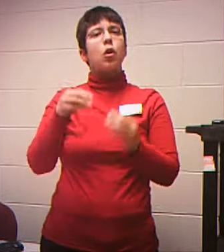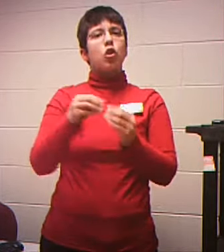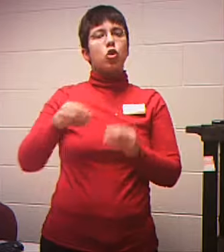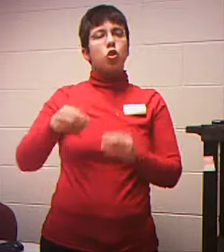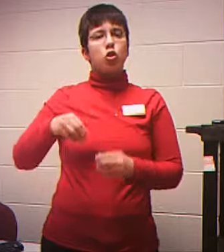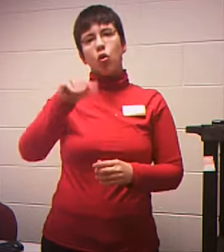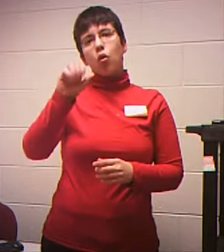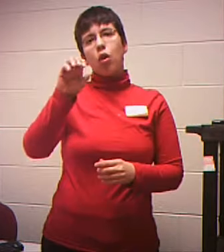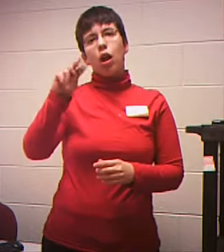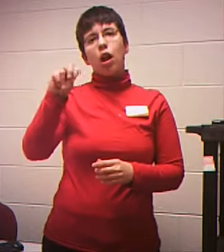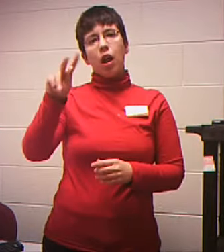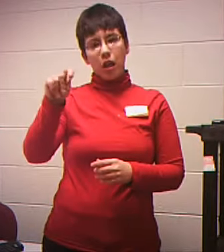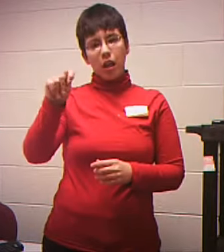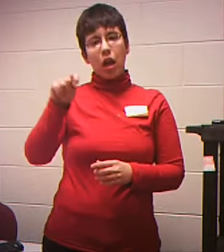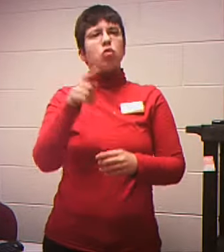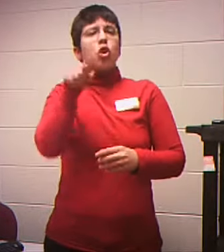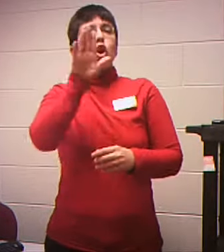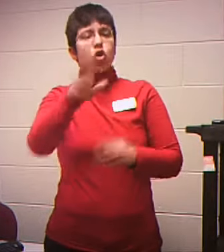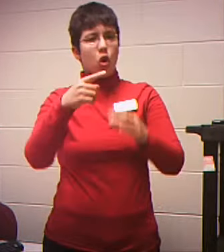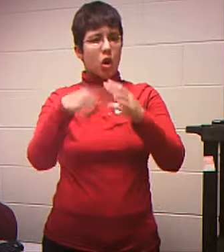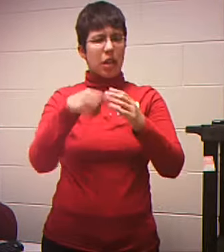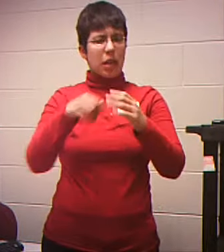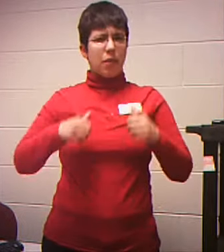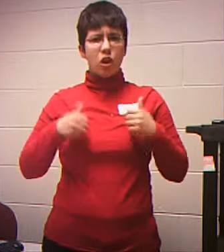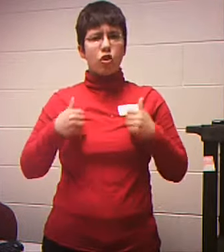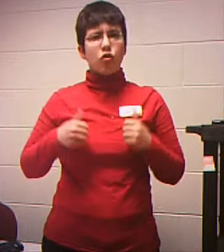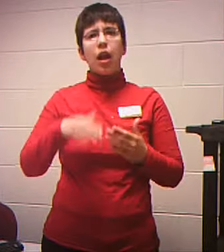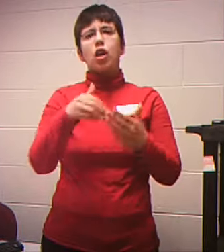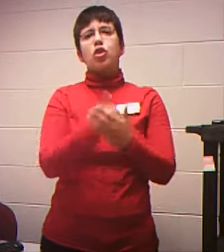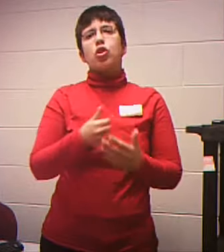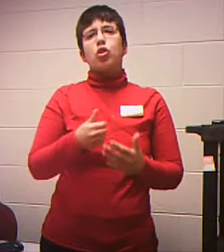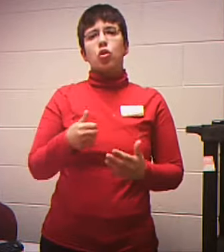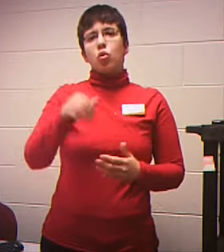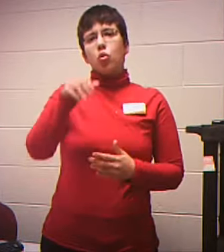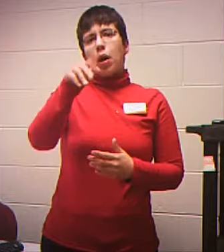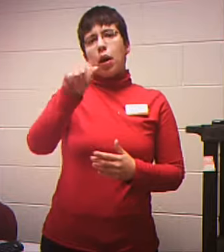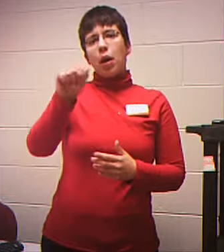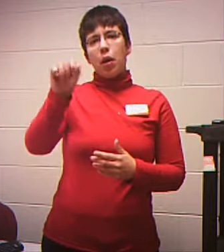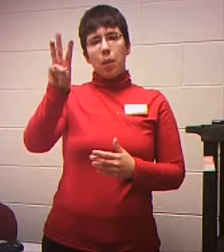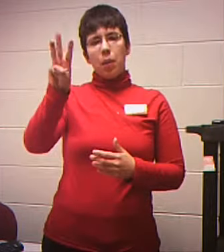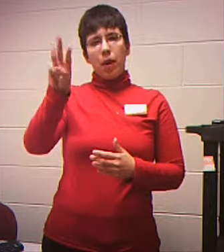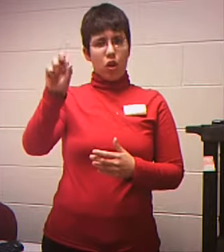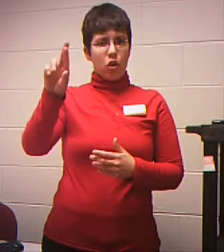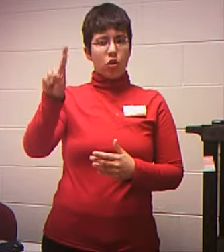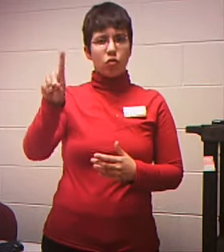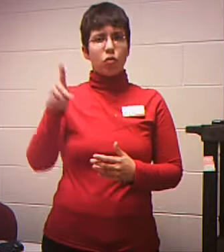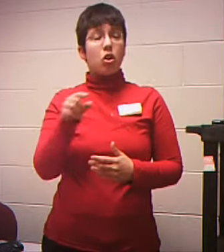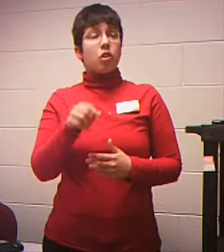And whatever password that you want We won't know what your password is If you want to have a secret question And a secret answer you can But it's